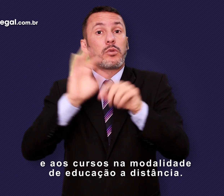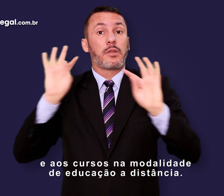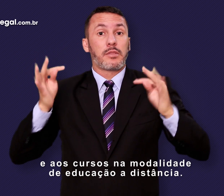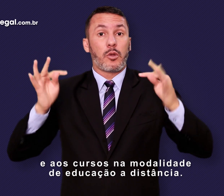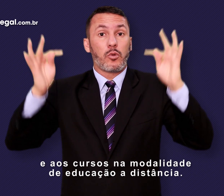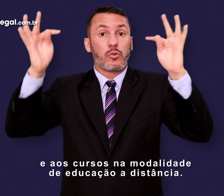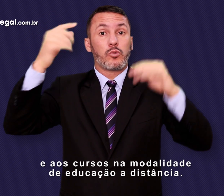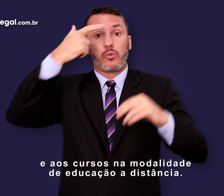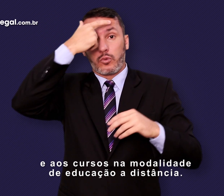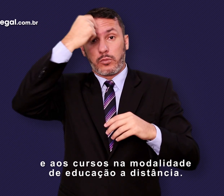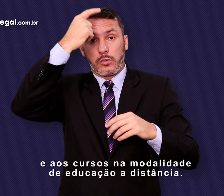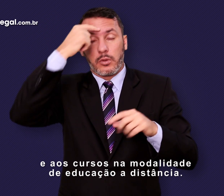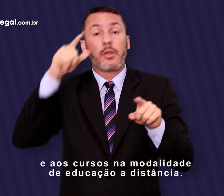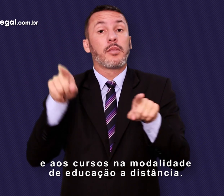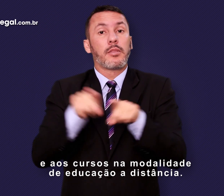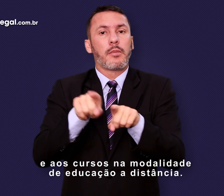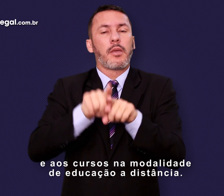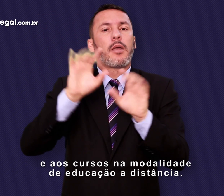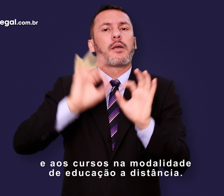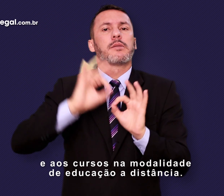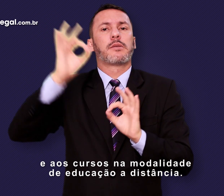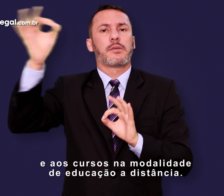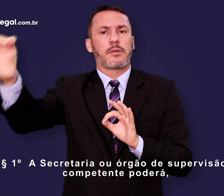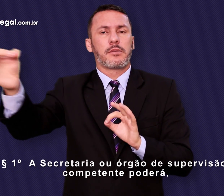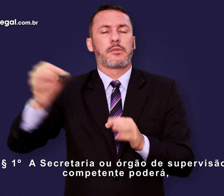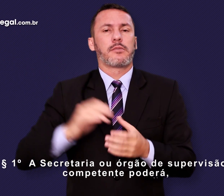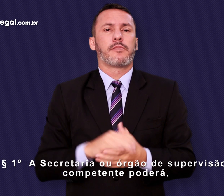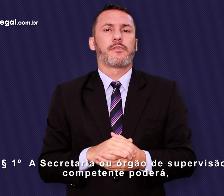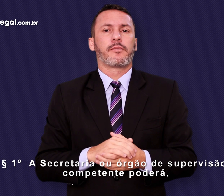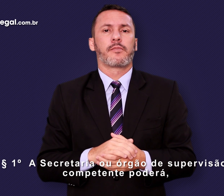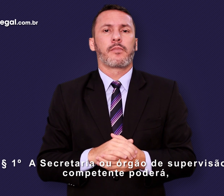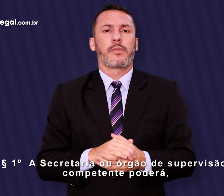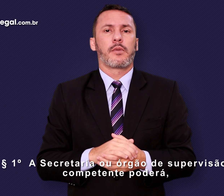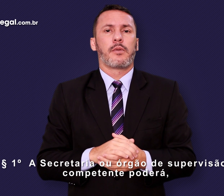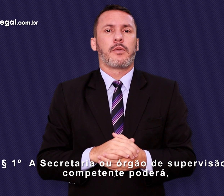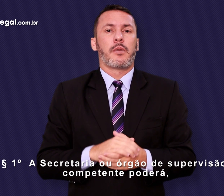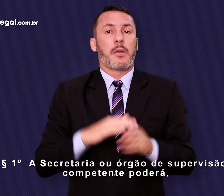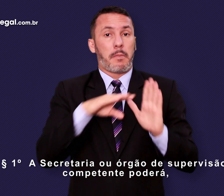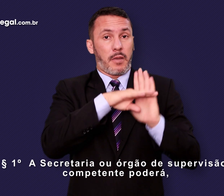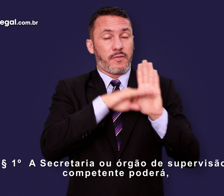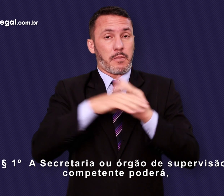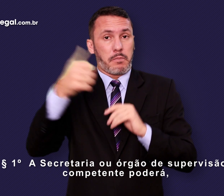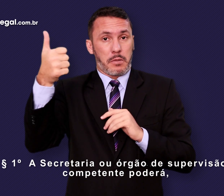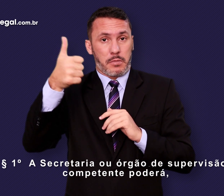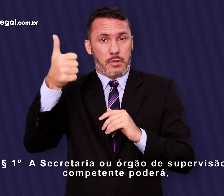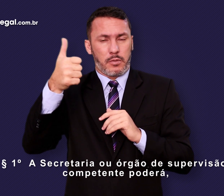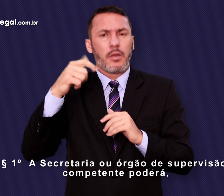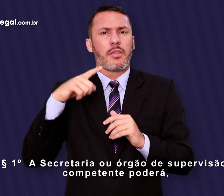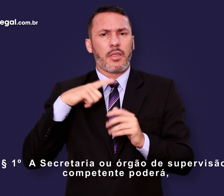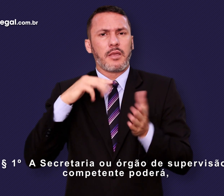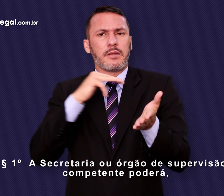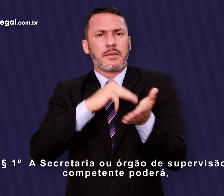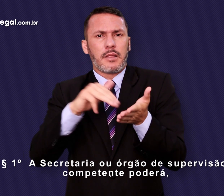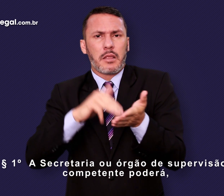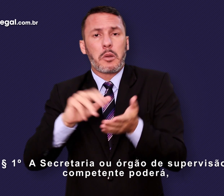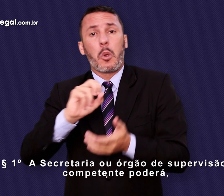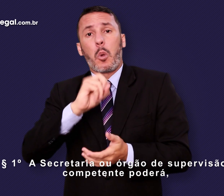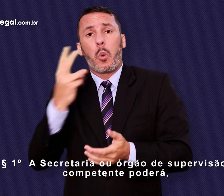cursos na modalidade de educação à distância. Parágrafo 1º. A Secretaria ou órgão de supervisão competente